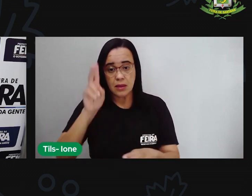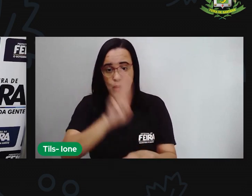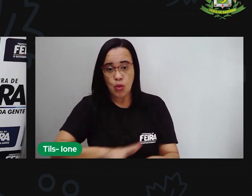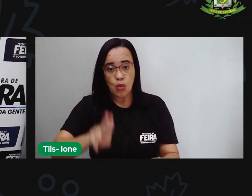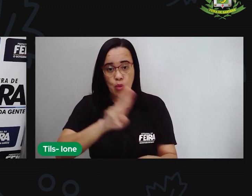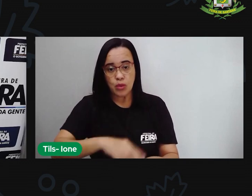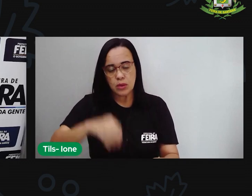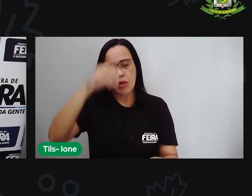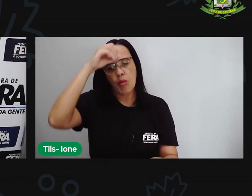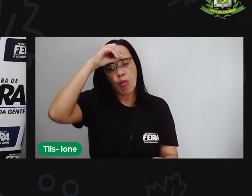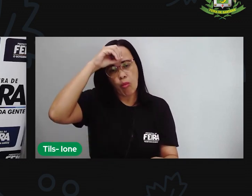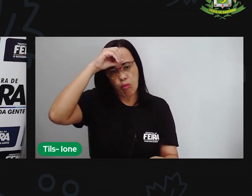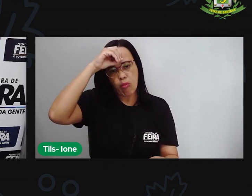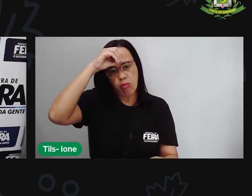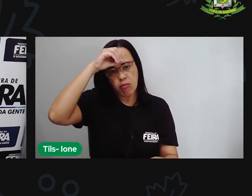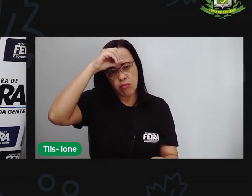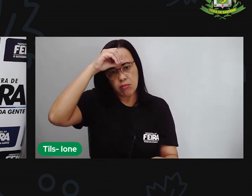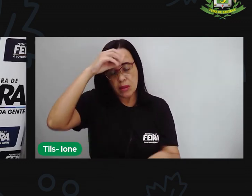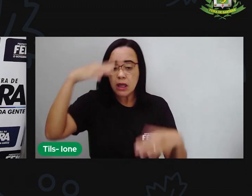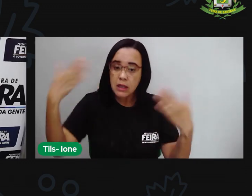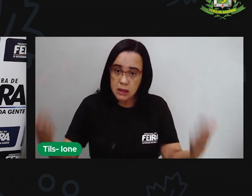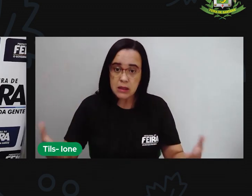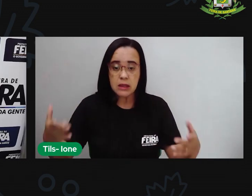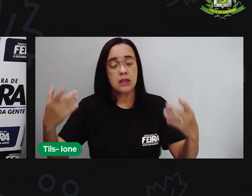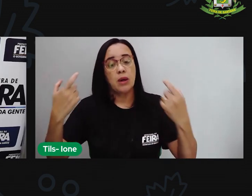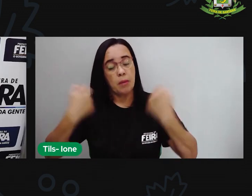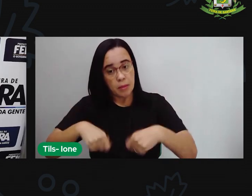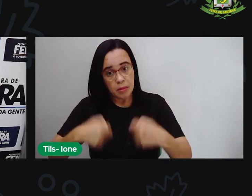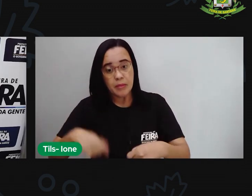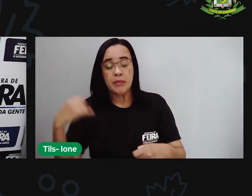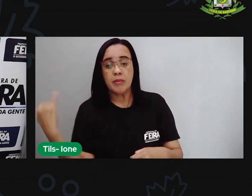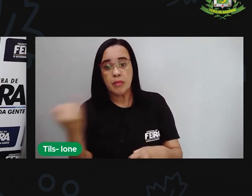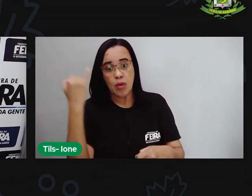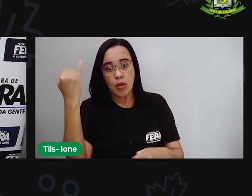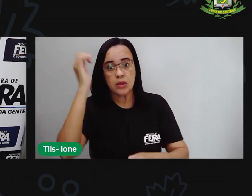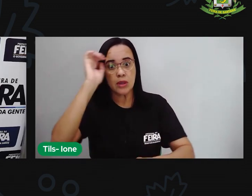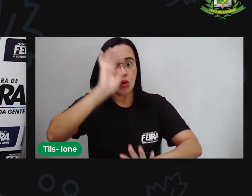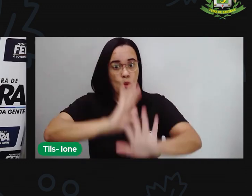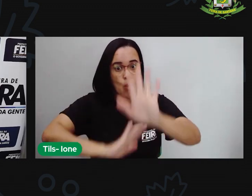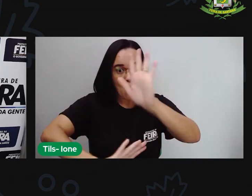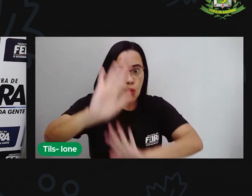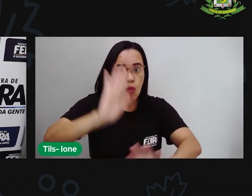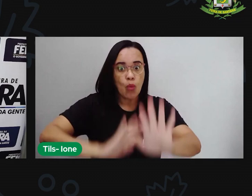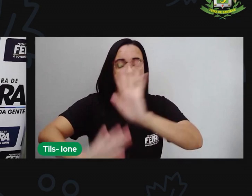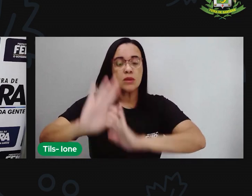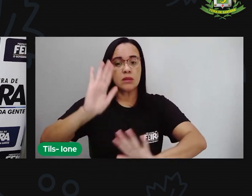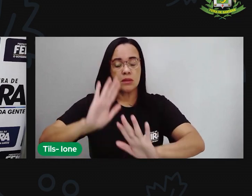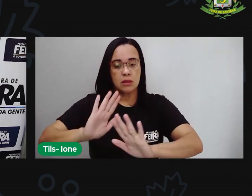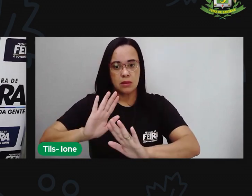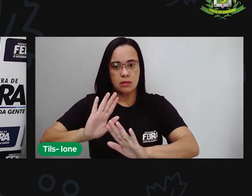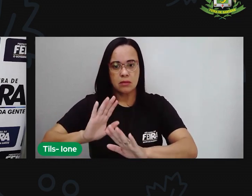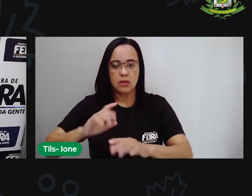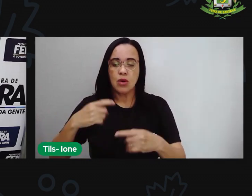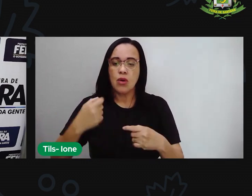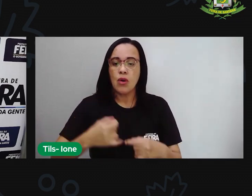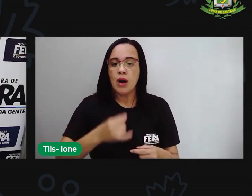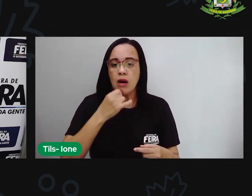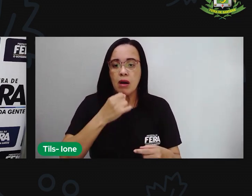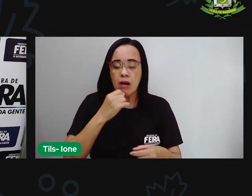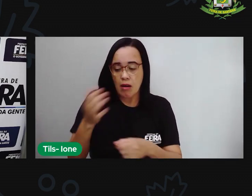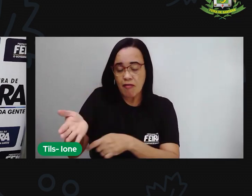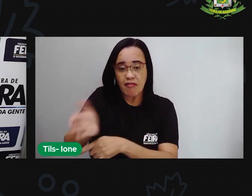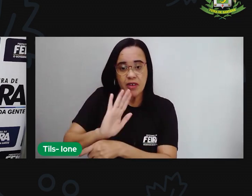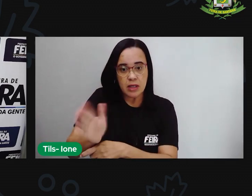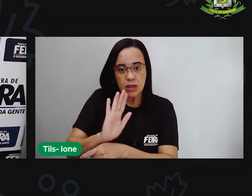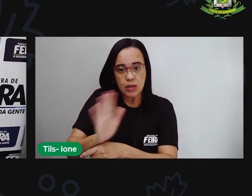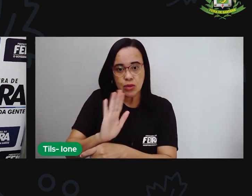então é muito importante ter cuidado com os vídeos que vocês acessam né com sites de busca